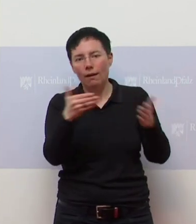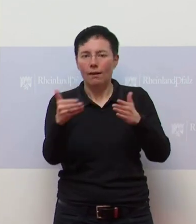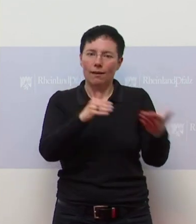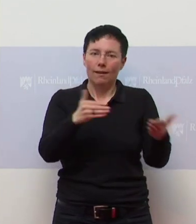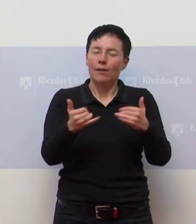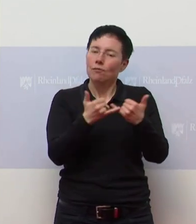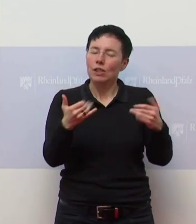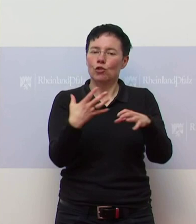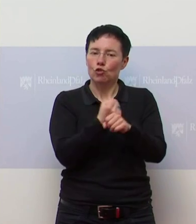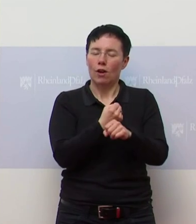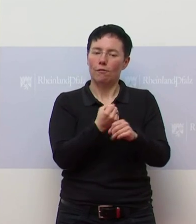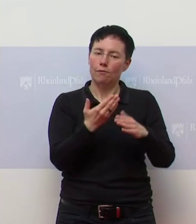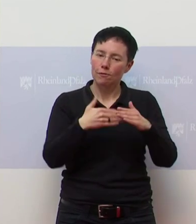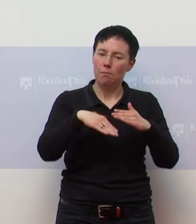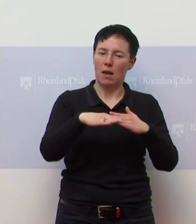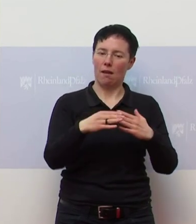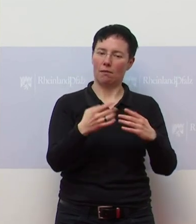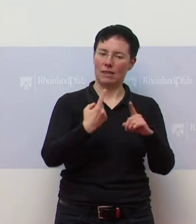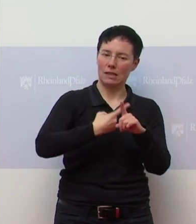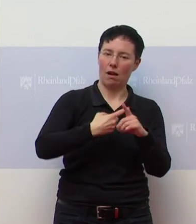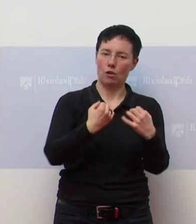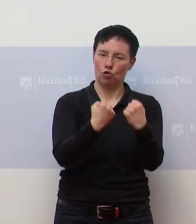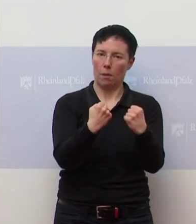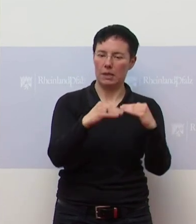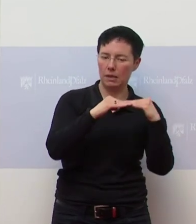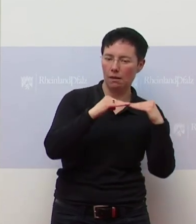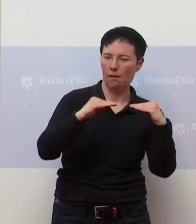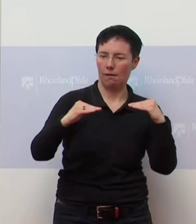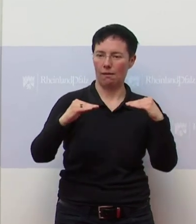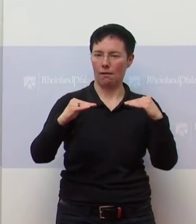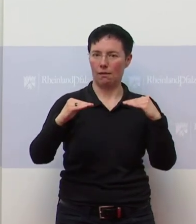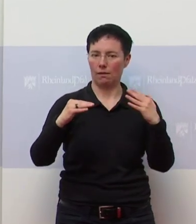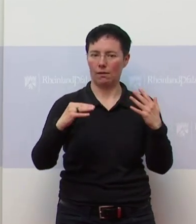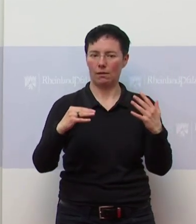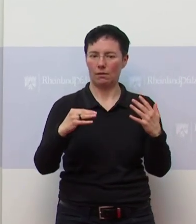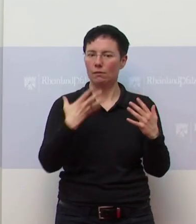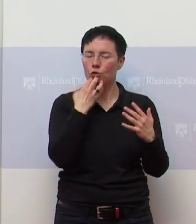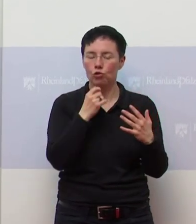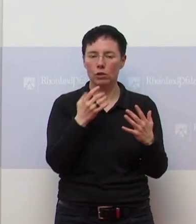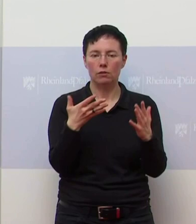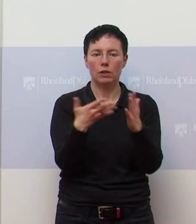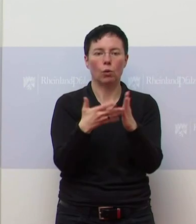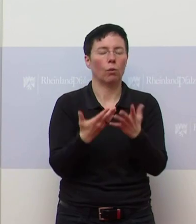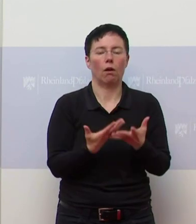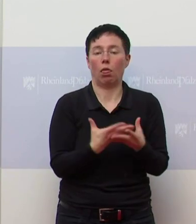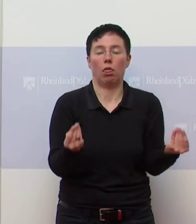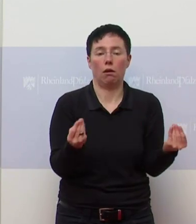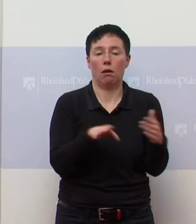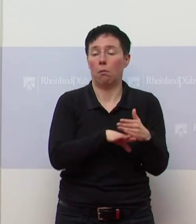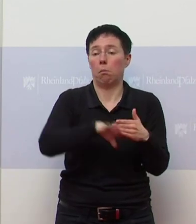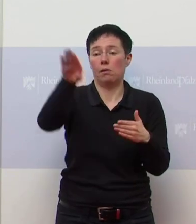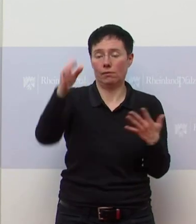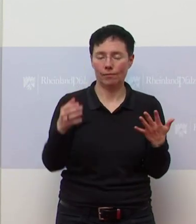mehr Stabilität wieder in die Situation zu bringen, bevor uns das alles aus der Hand gleitet. Und dazu gab es